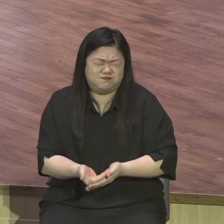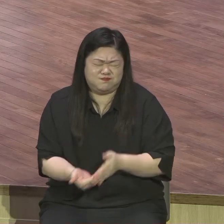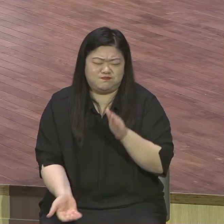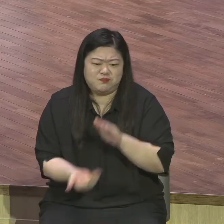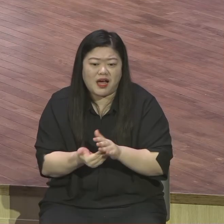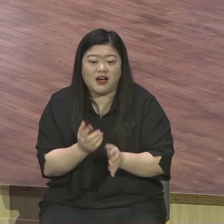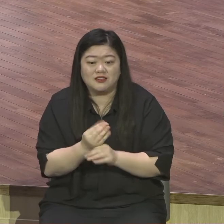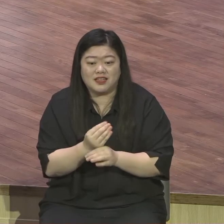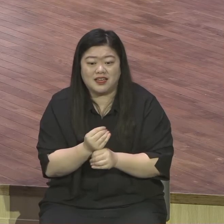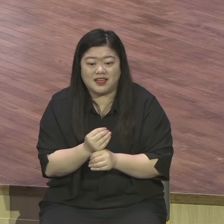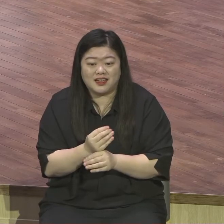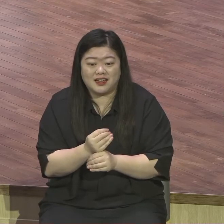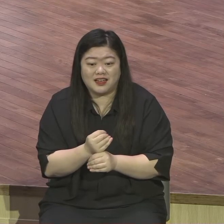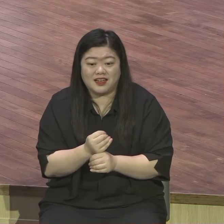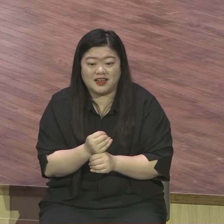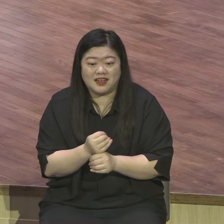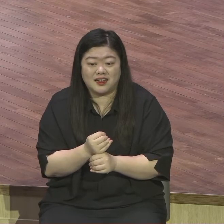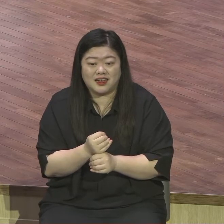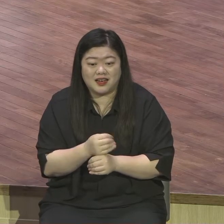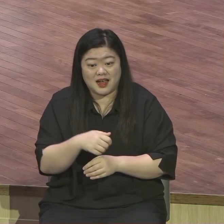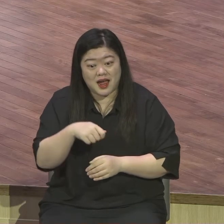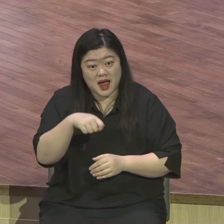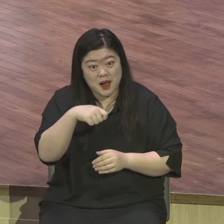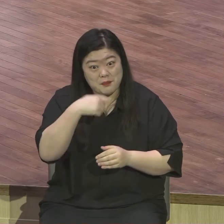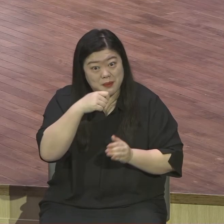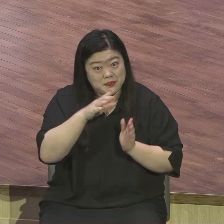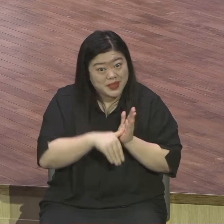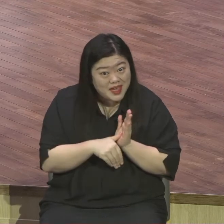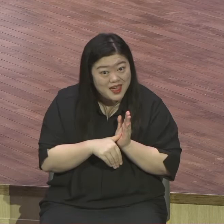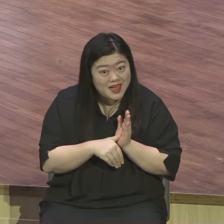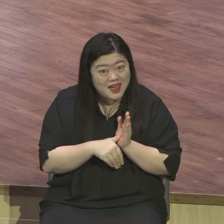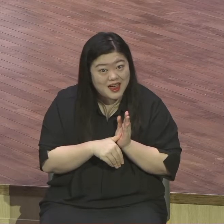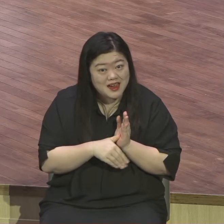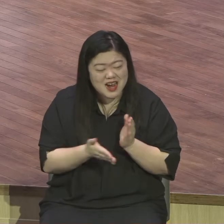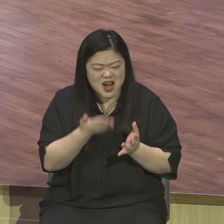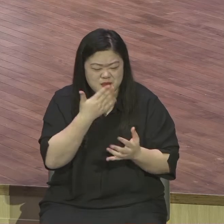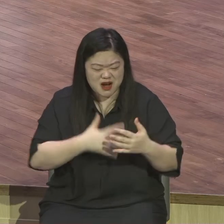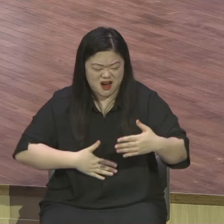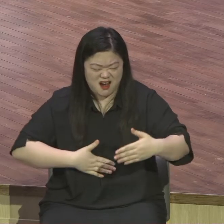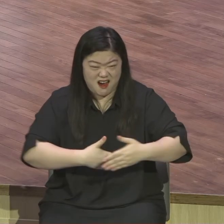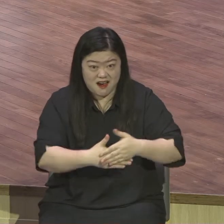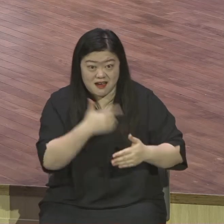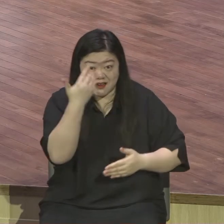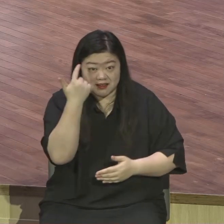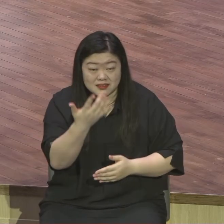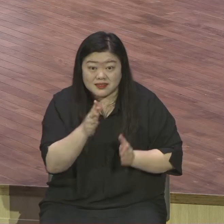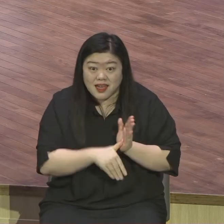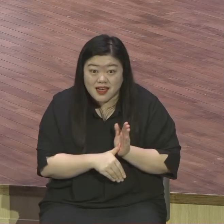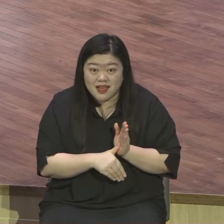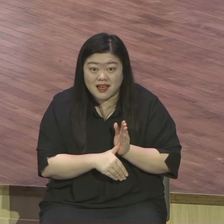때. 밥 많이 먹었을 때입니까? 사람의 몸무게가 가장 무거울 때는 바로